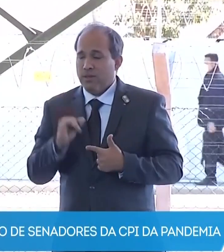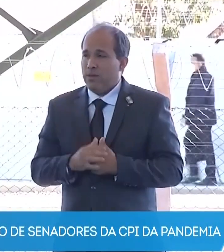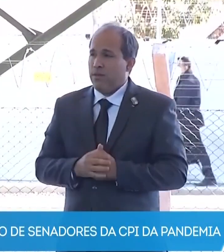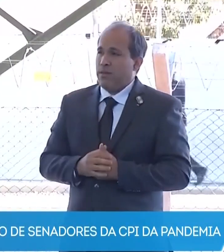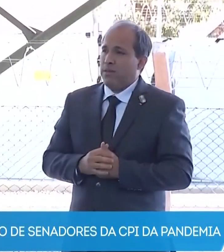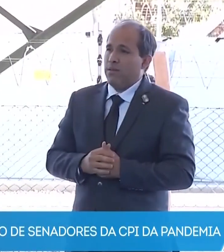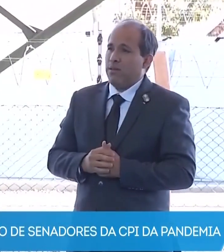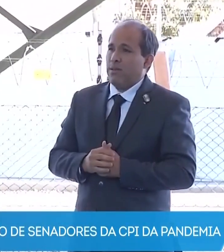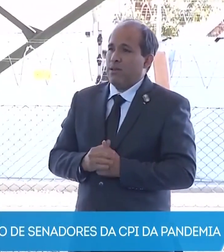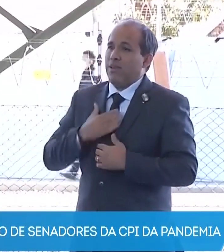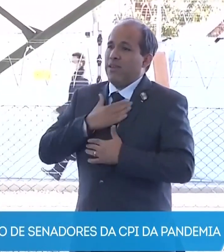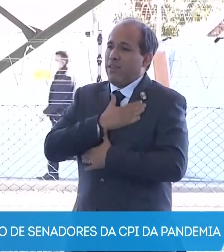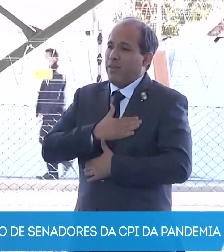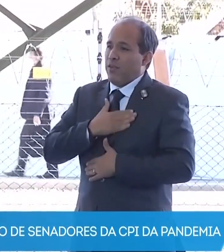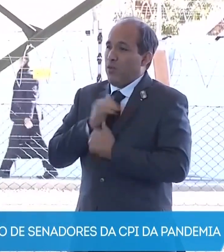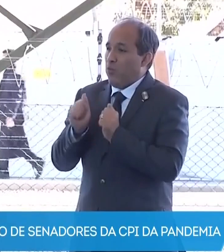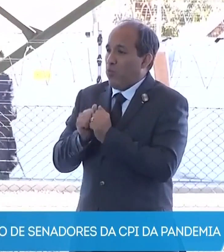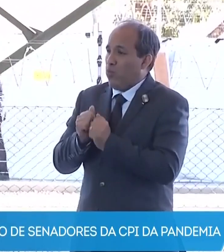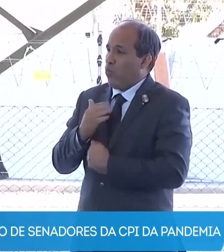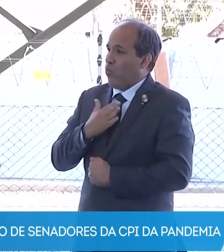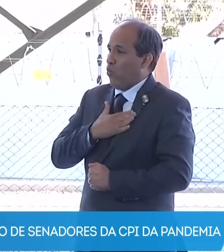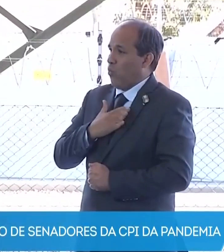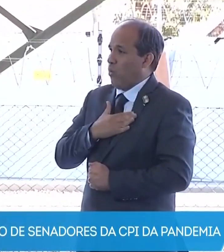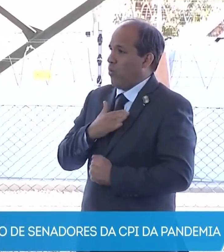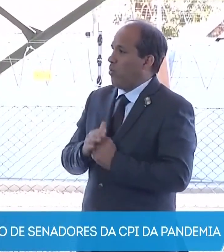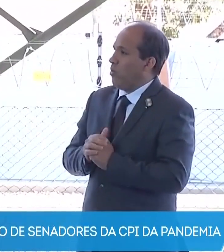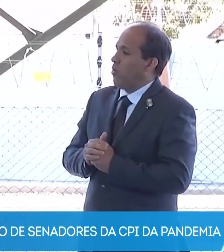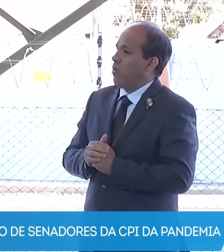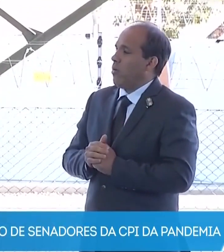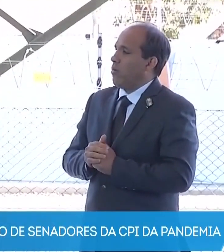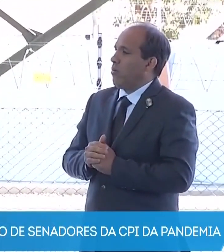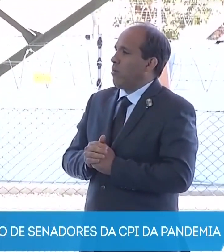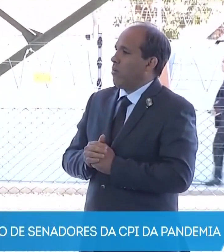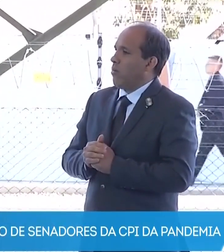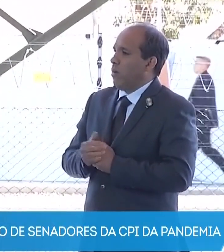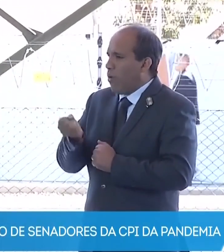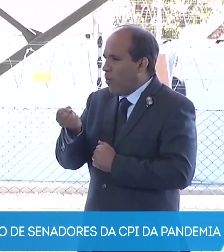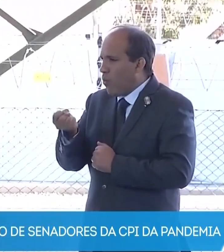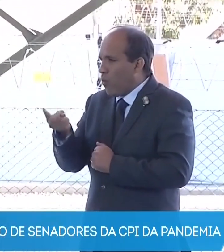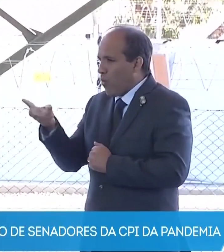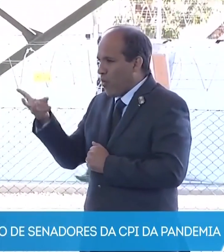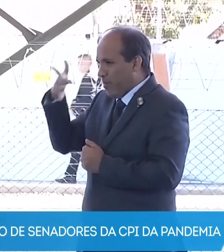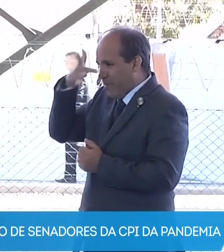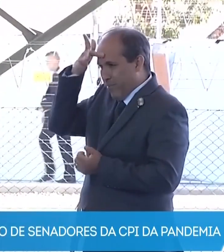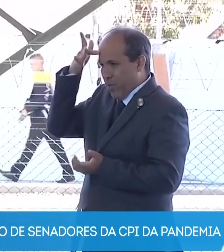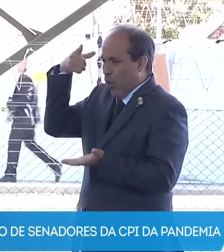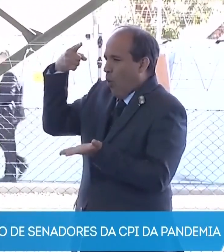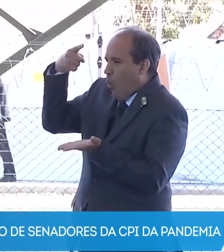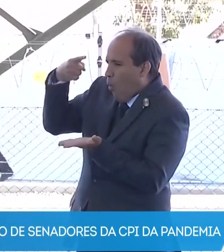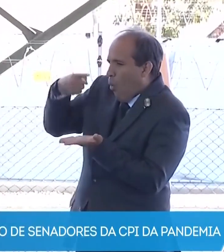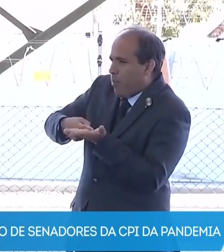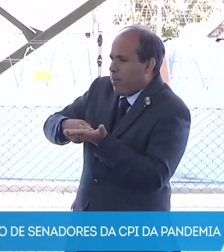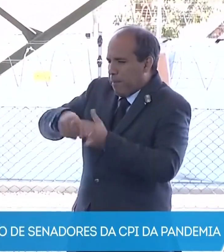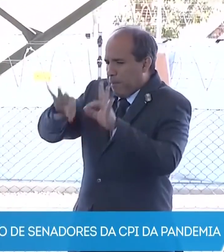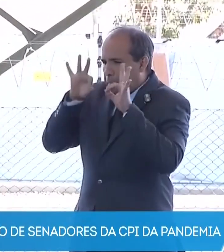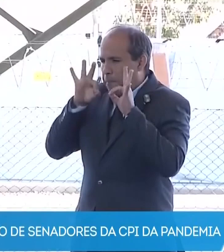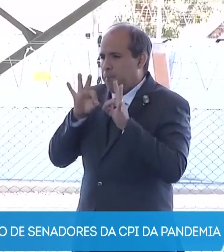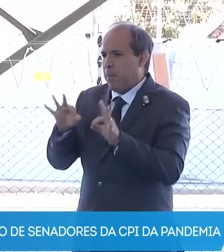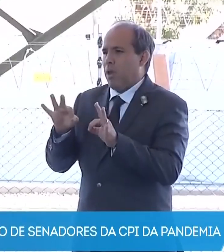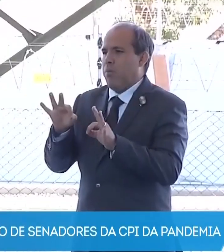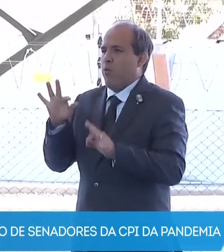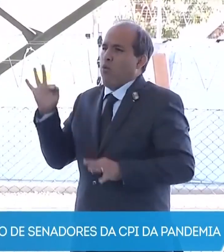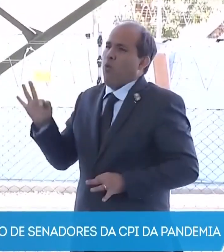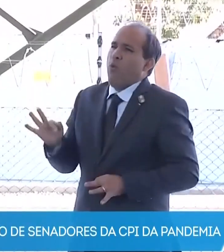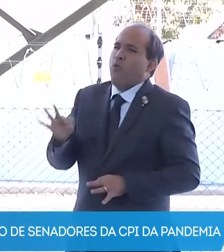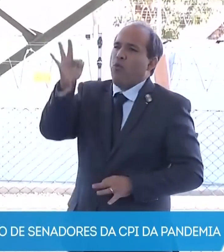Satisfação de ter ao nosso lado pessoas comprometidas realmente com o futuro